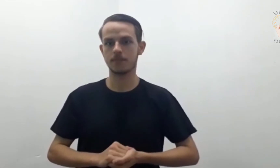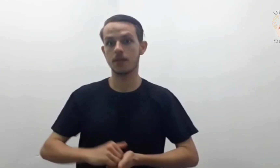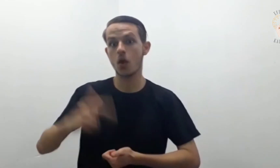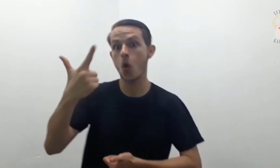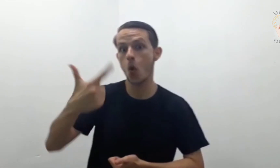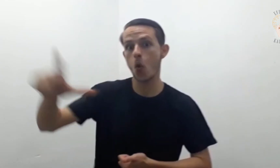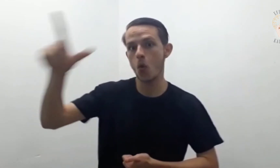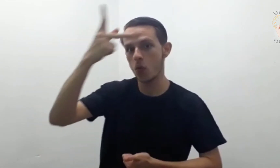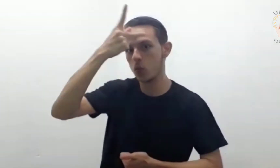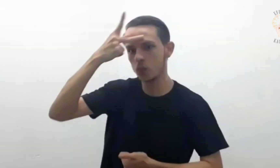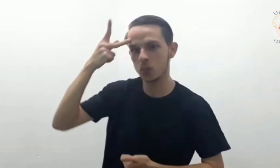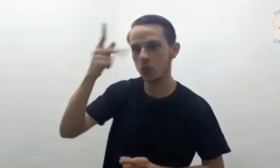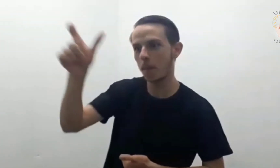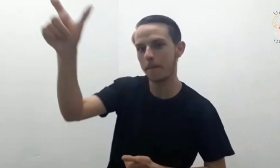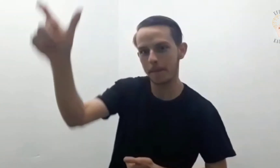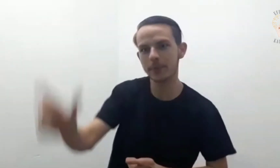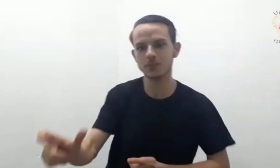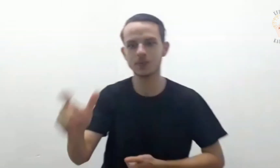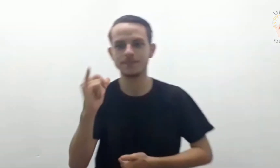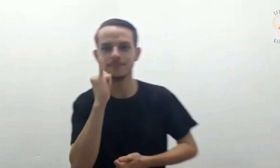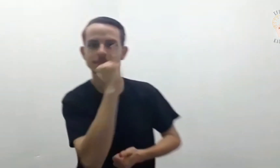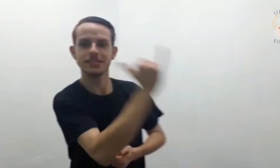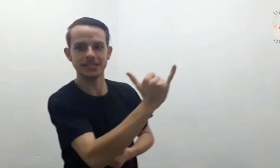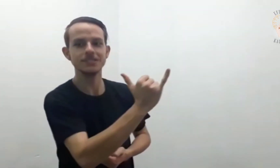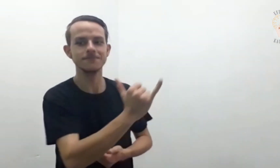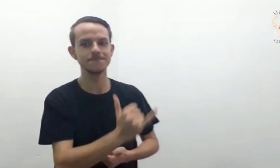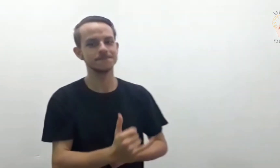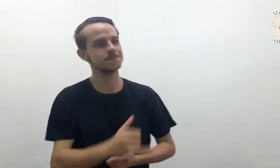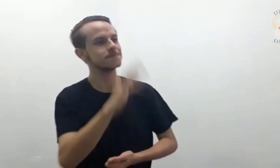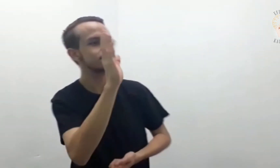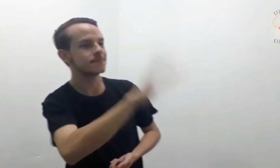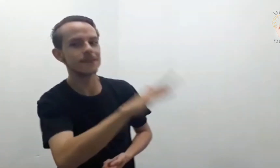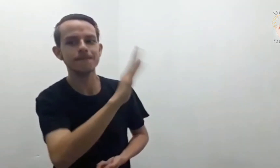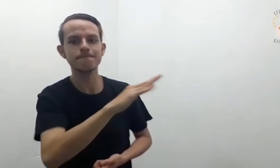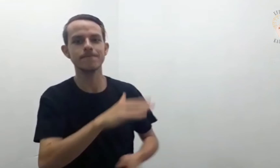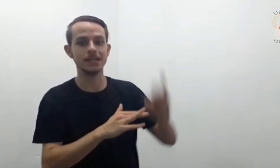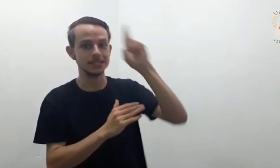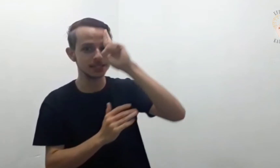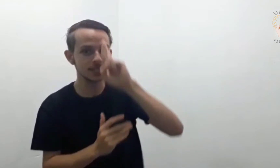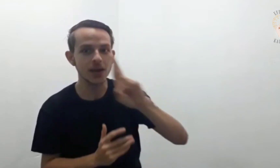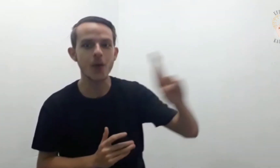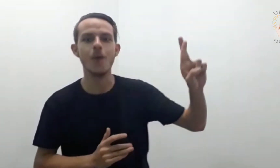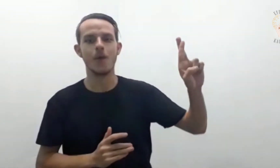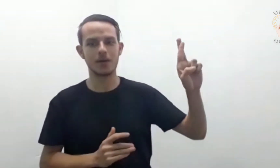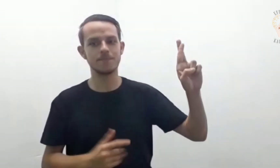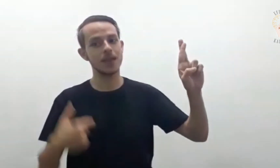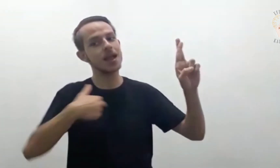Um outro ainda lhe disse Eu te seguirei Eu Senhor